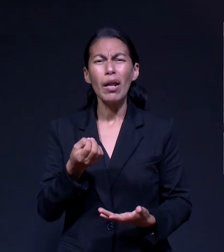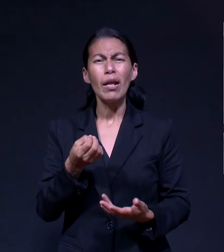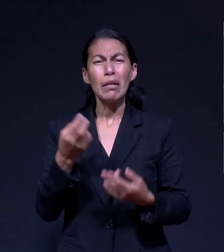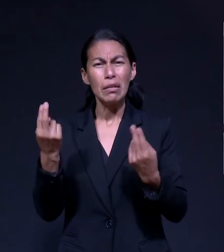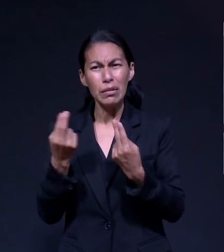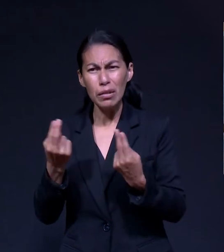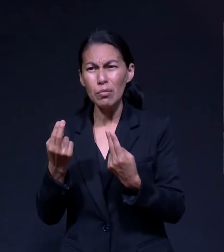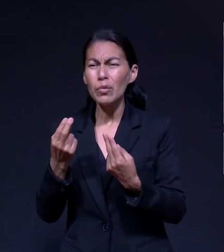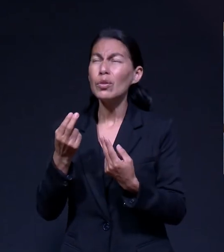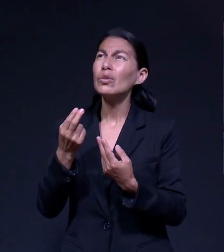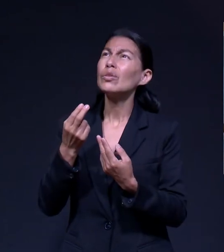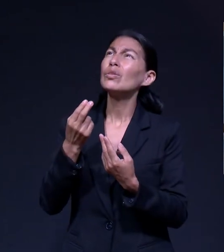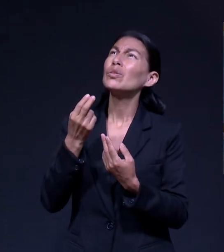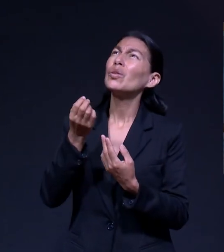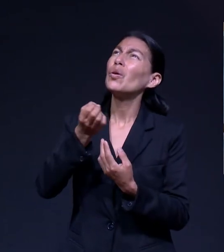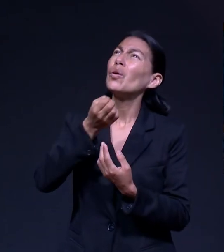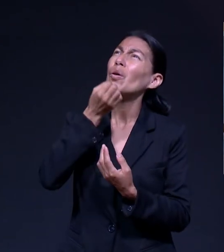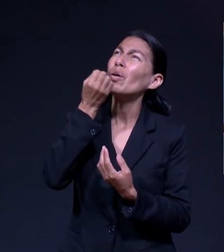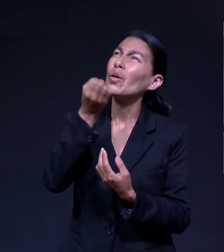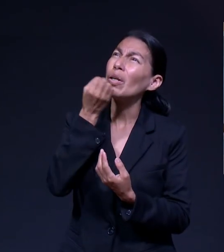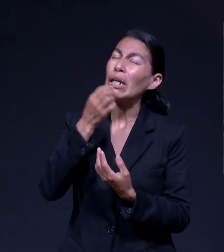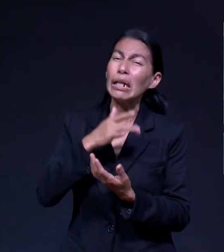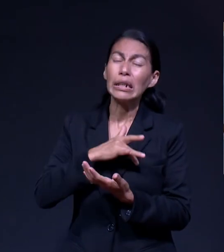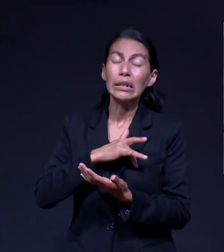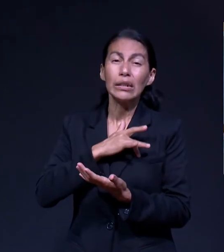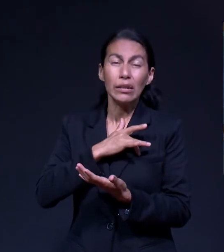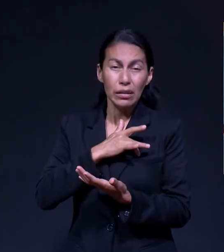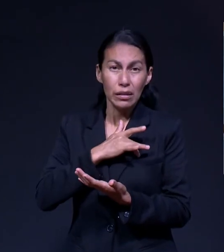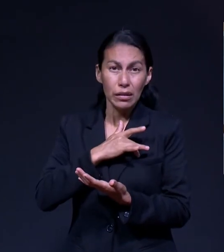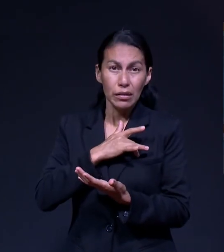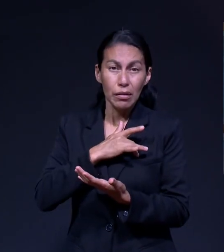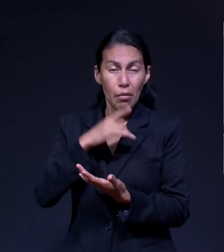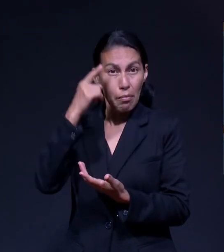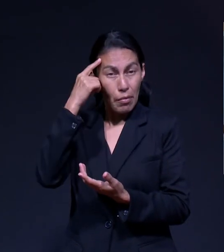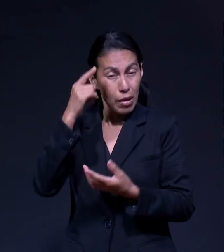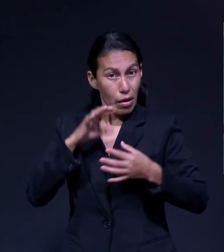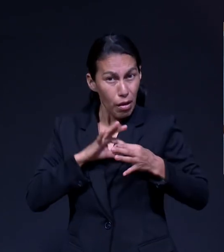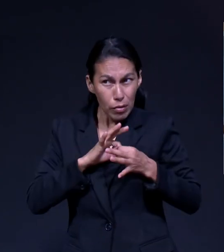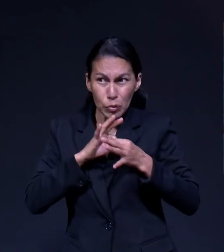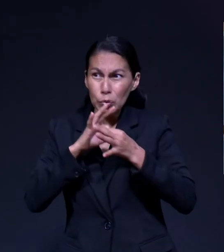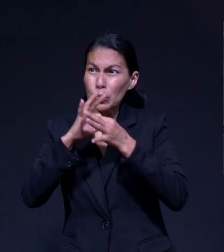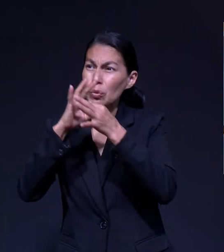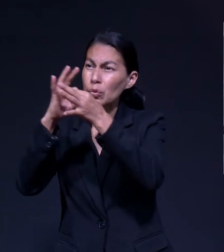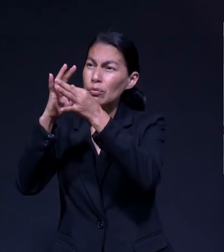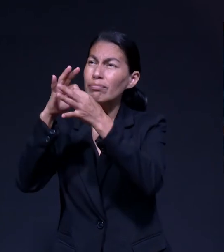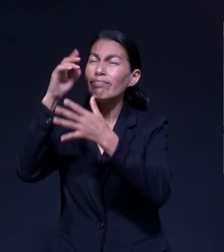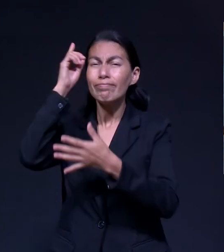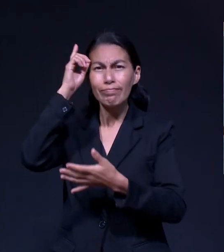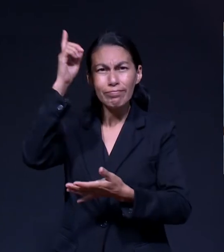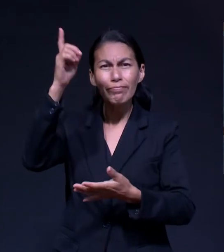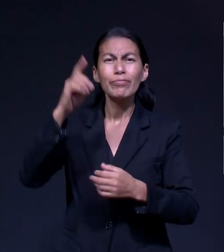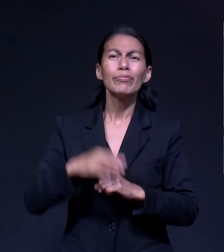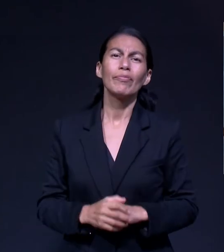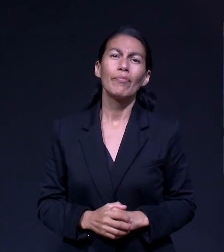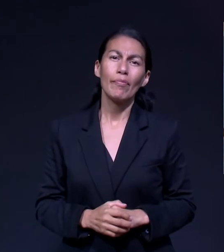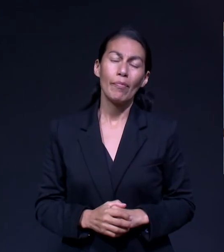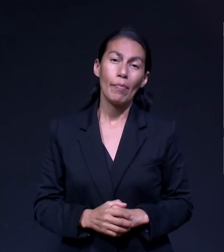invocar la presencia de Dios Y llevar un compañerismo con Dios? Y es que todavía no hemos